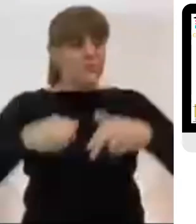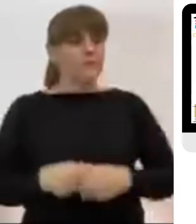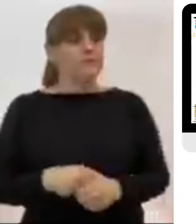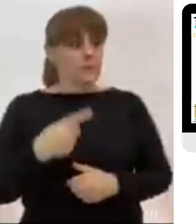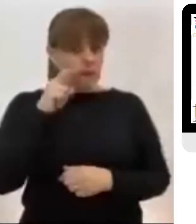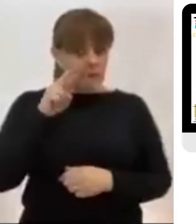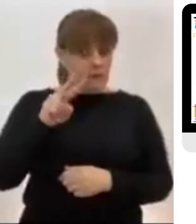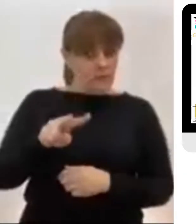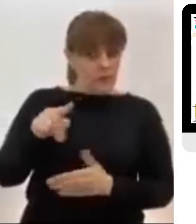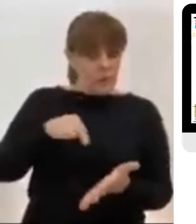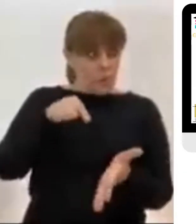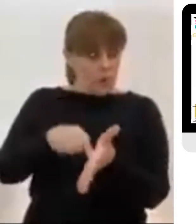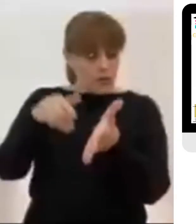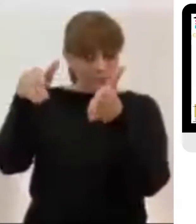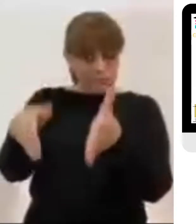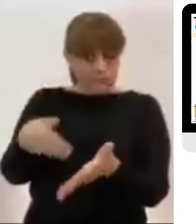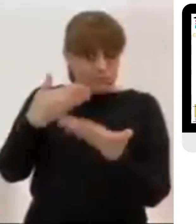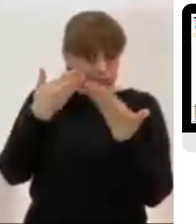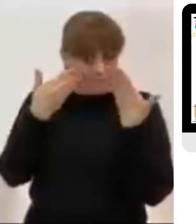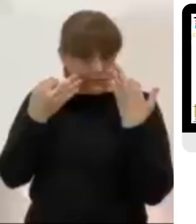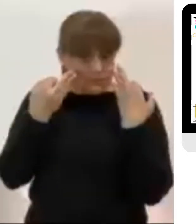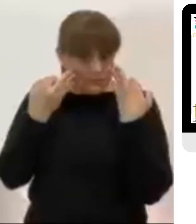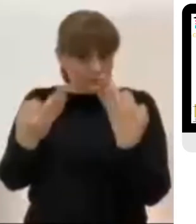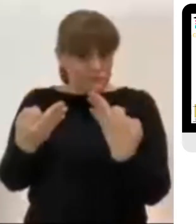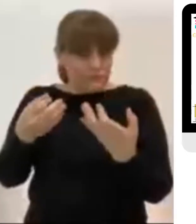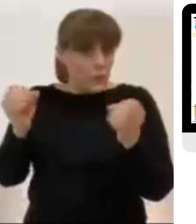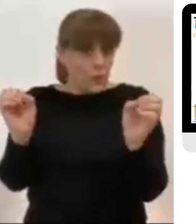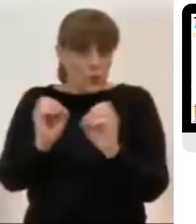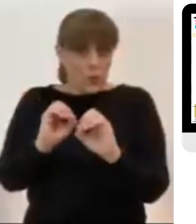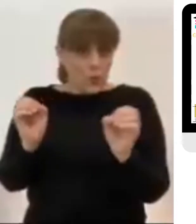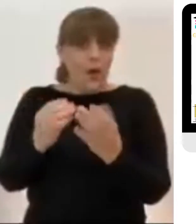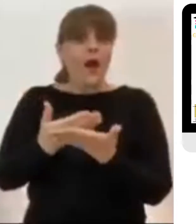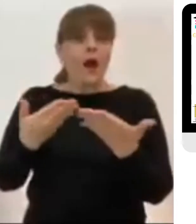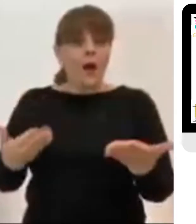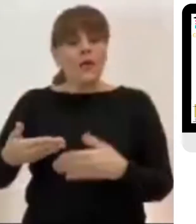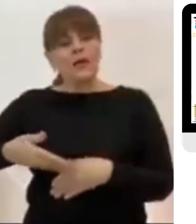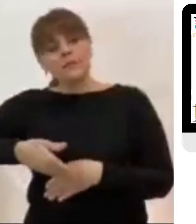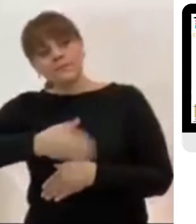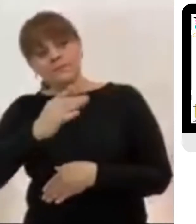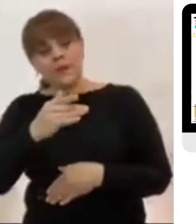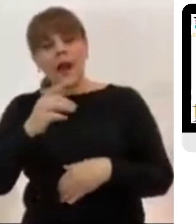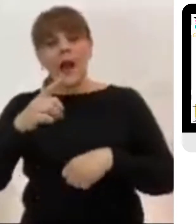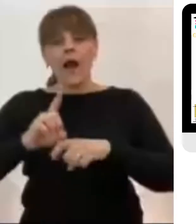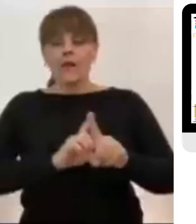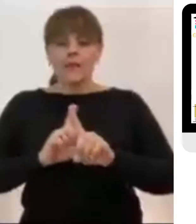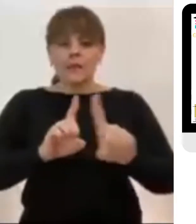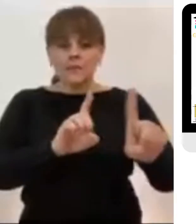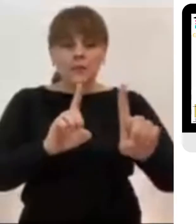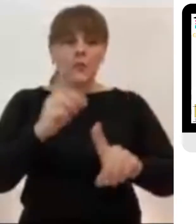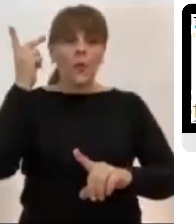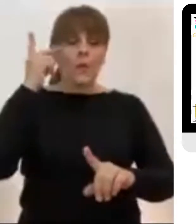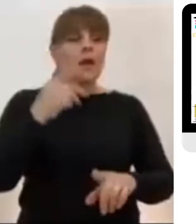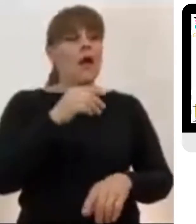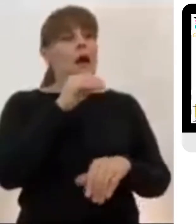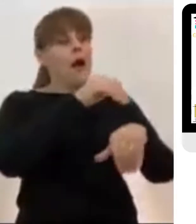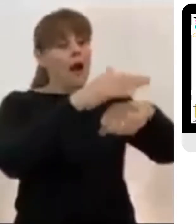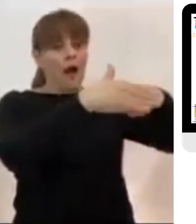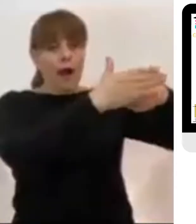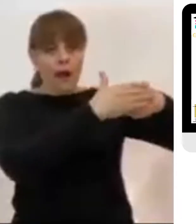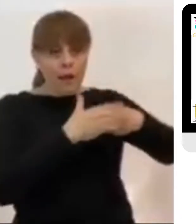Miren el sitio donde lo habían puesto Ahora vayan a decirles a sus discípulos y a Pedro